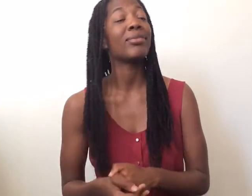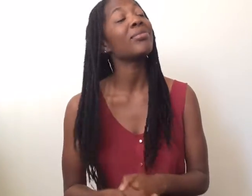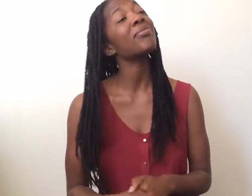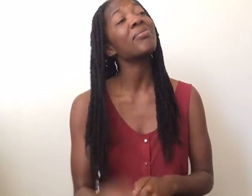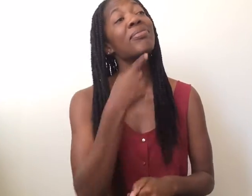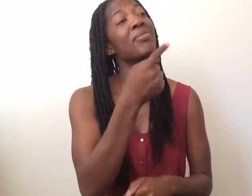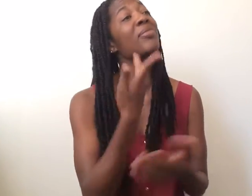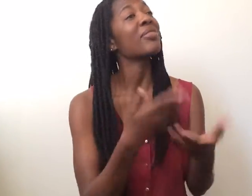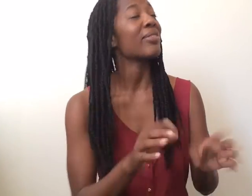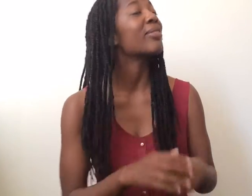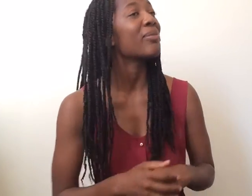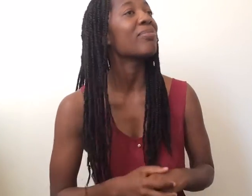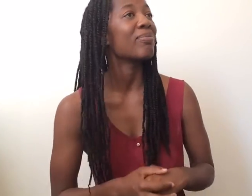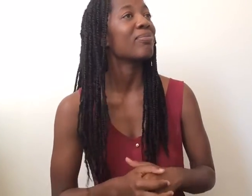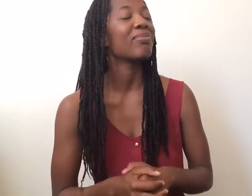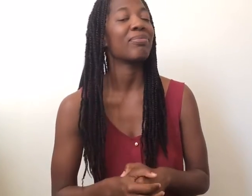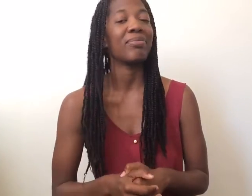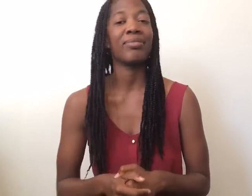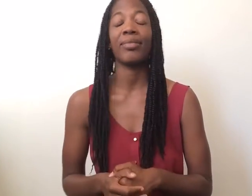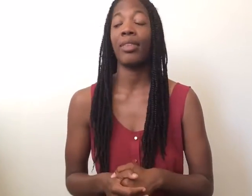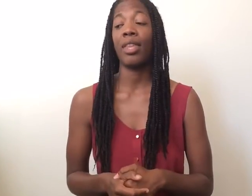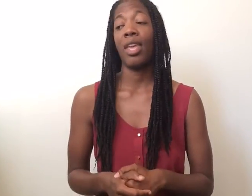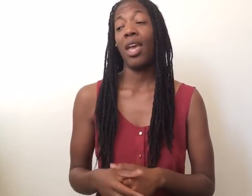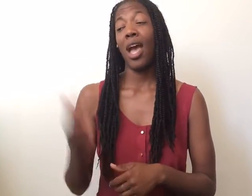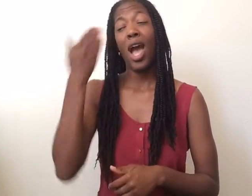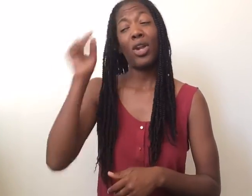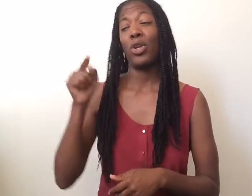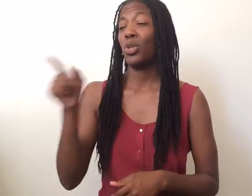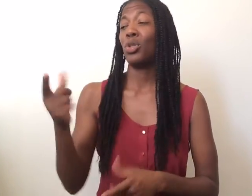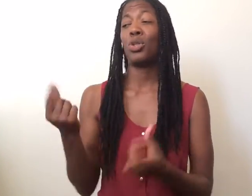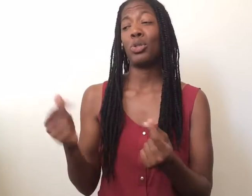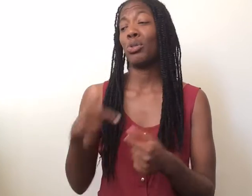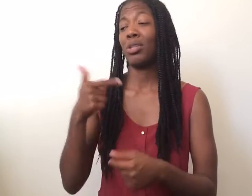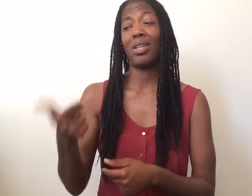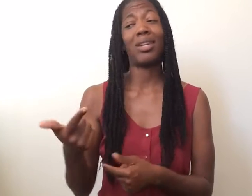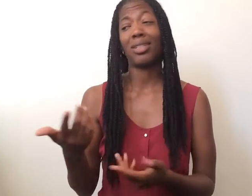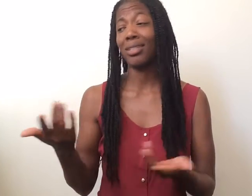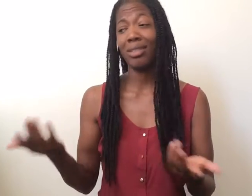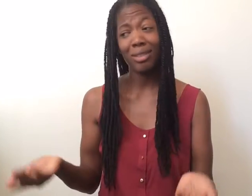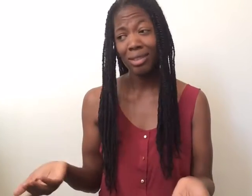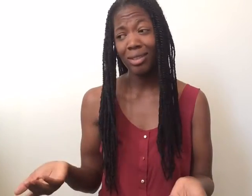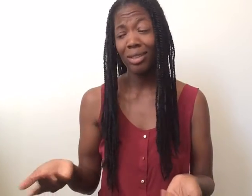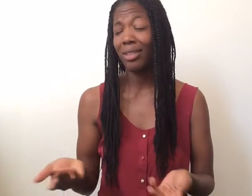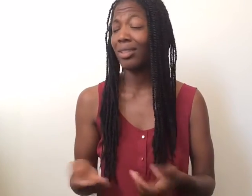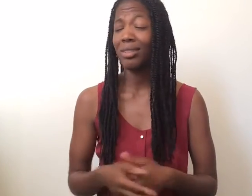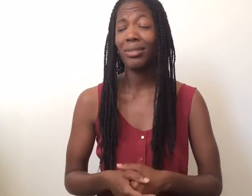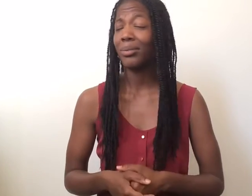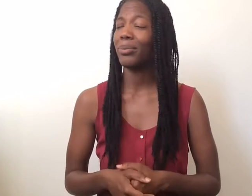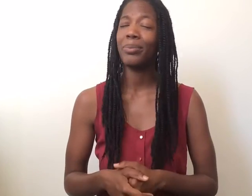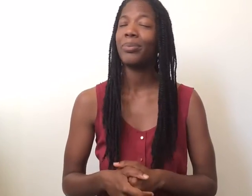Te estoy diciendo, que más puedo esperar de ti